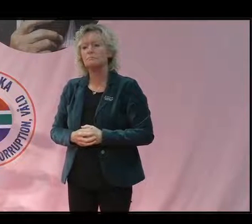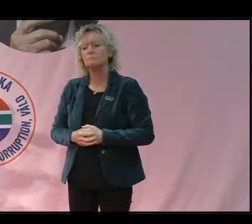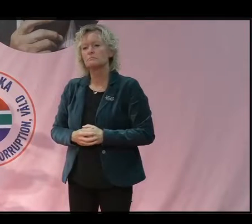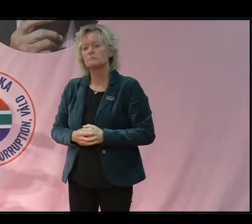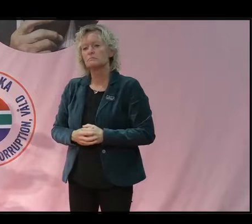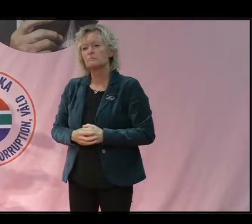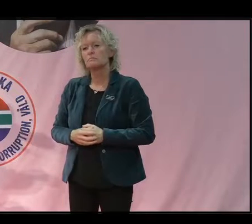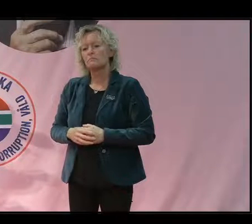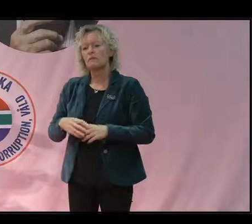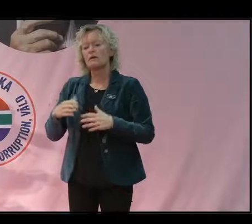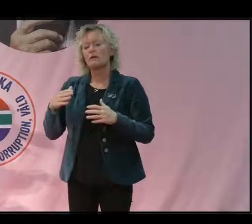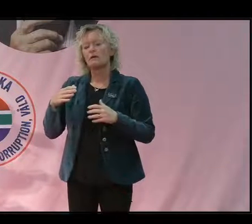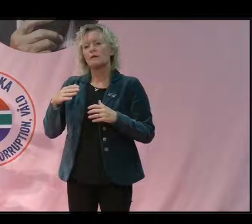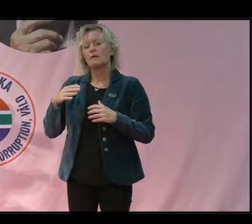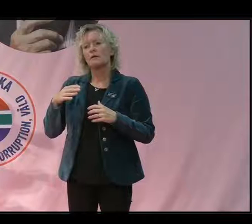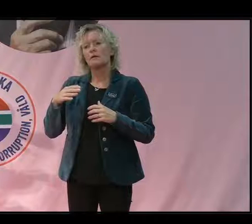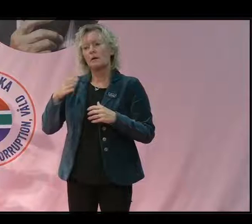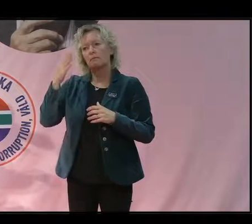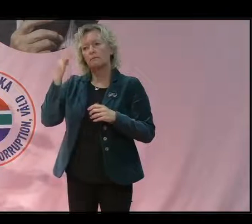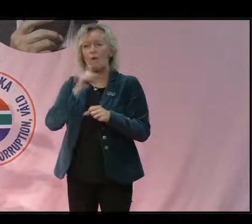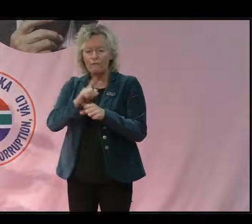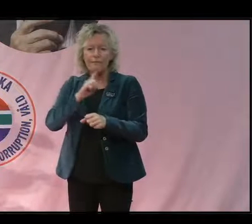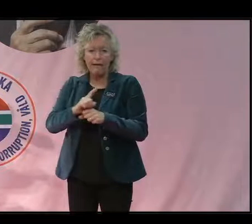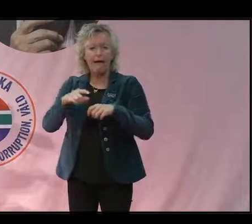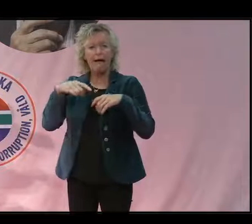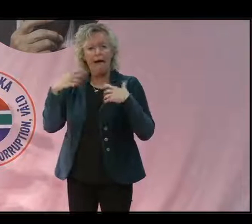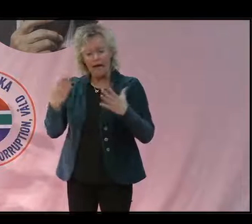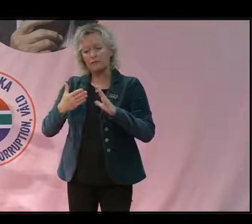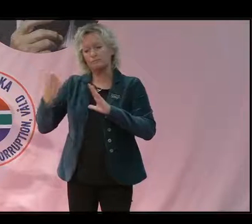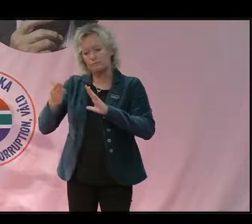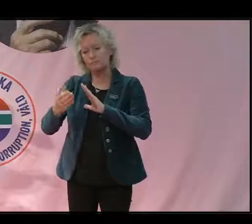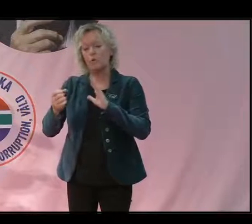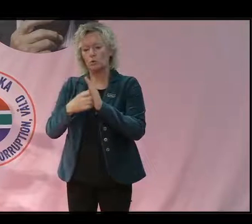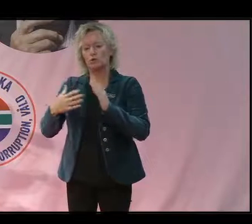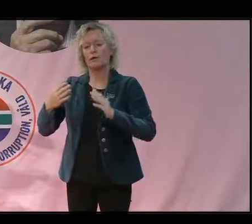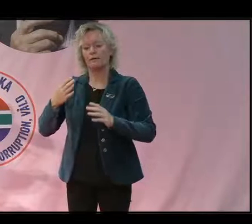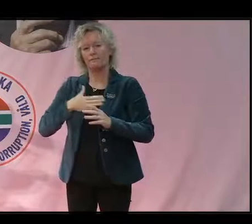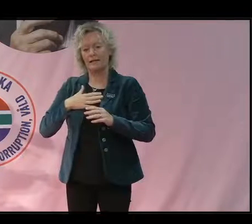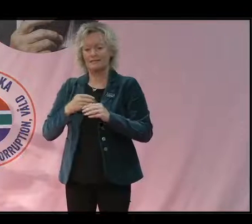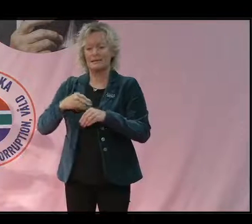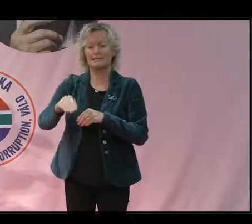Men så i grunden handlar det ganska ofta om att avskogningen sker på grund av ekonomiska intressen.